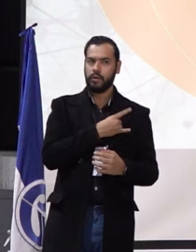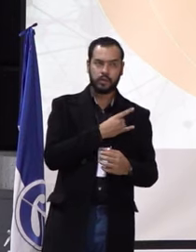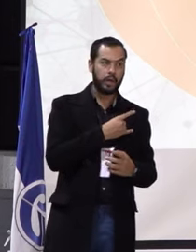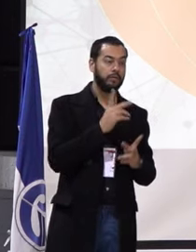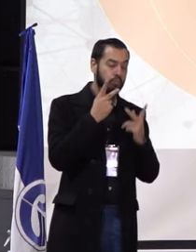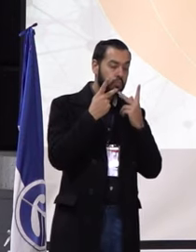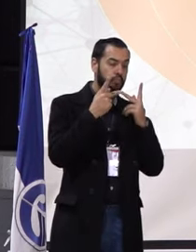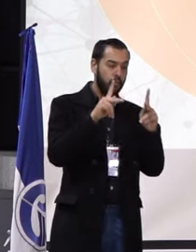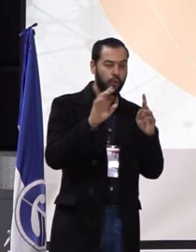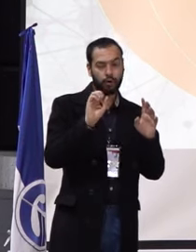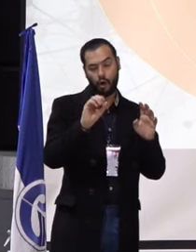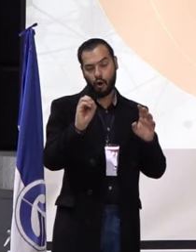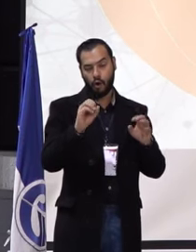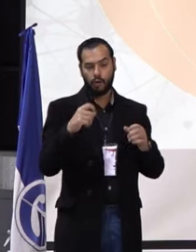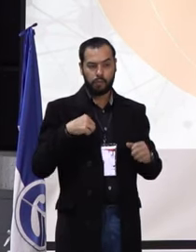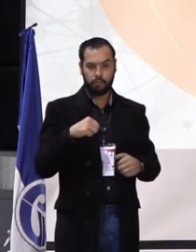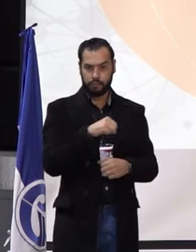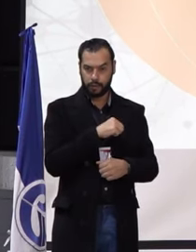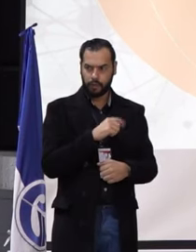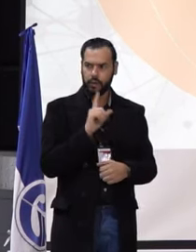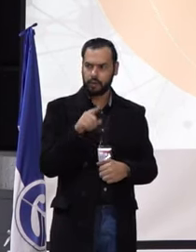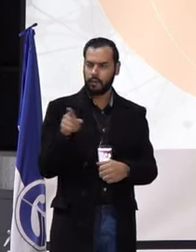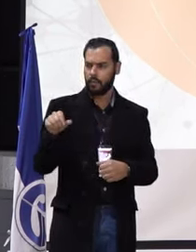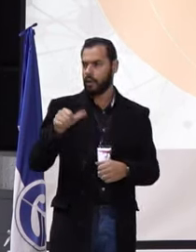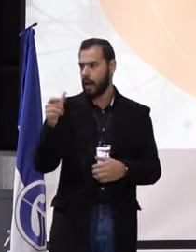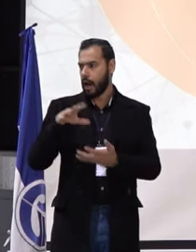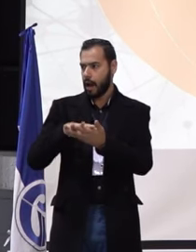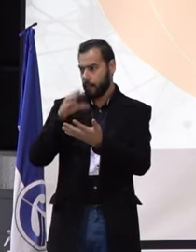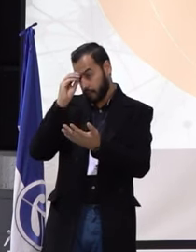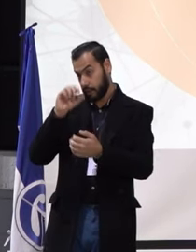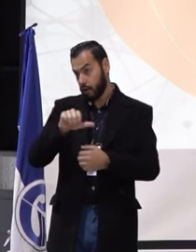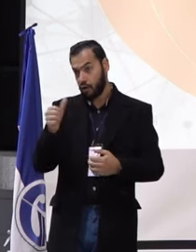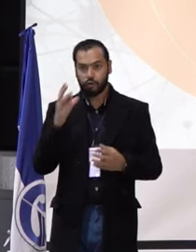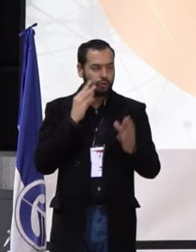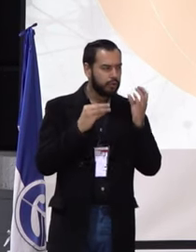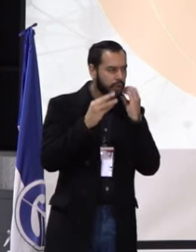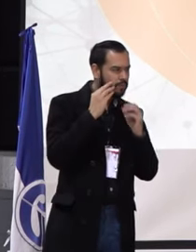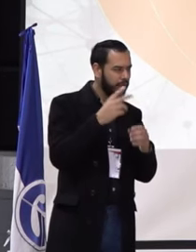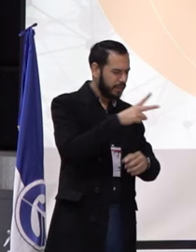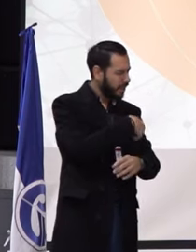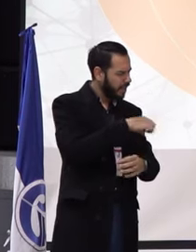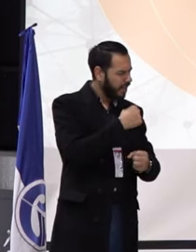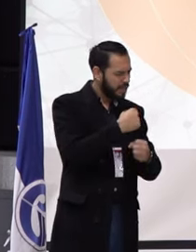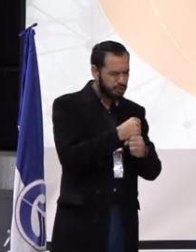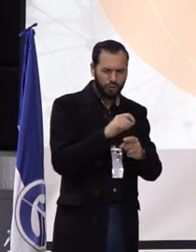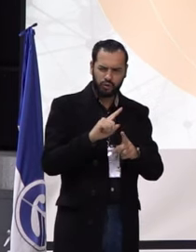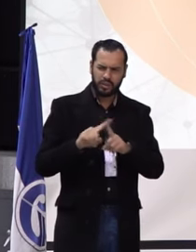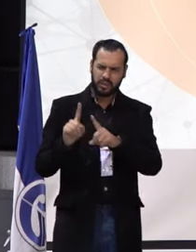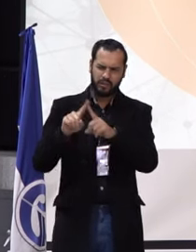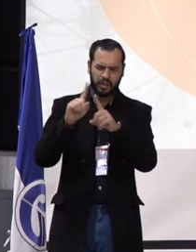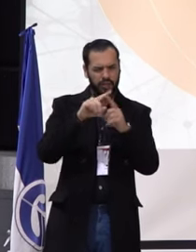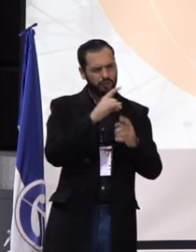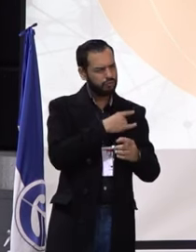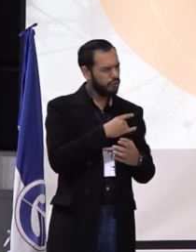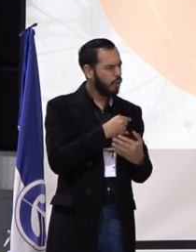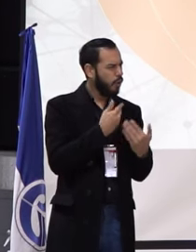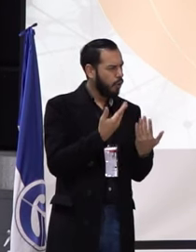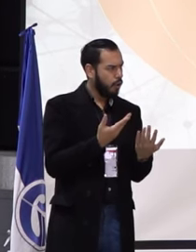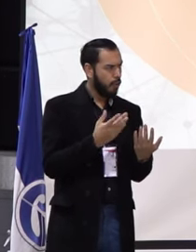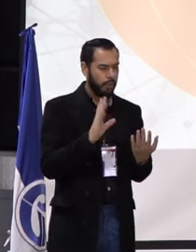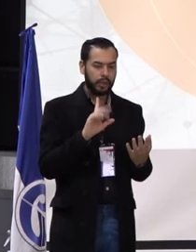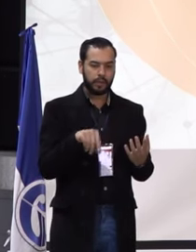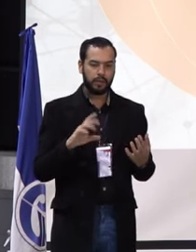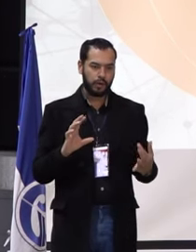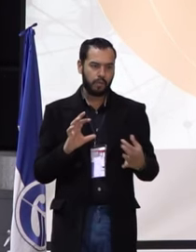públicas como privadas? También hay que mirar y aprender de los otros. ¿Cómo se hacen las gestiones de otras universidades? ¿Y cómo nos articulamos